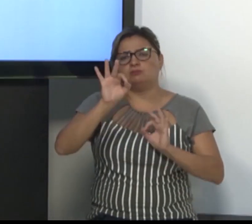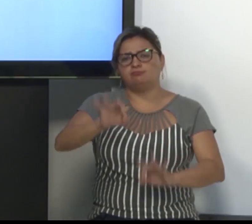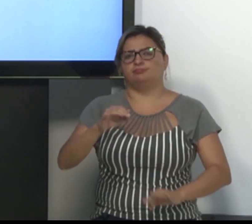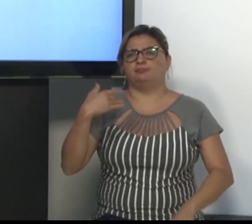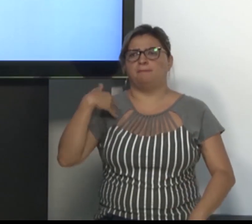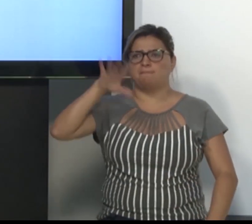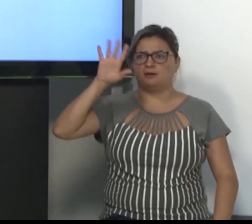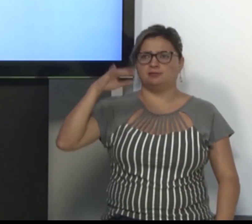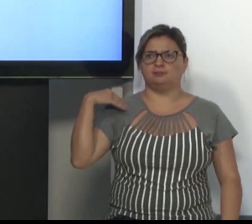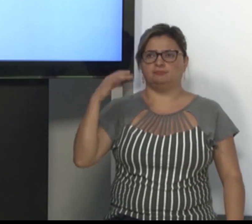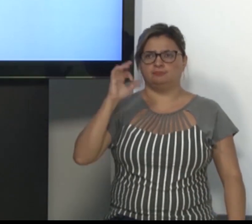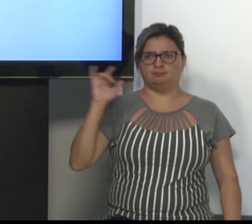americana.